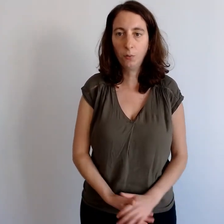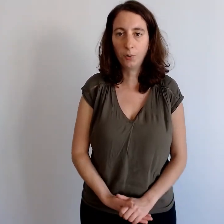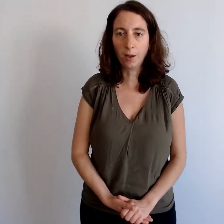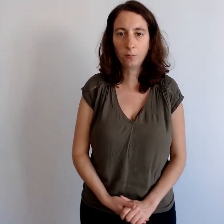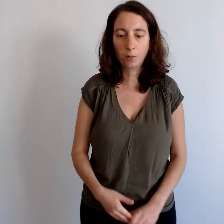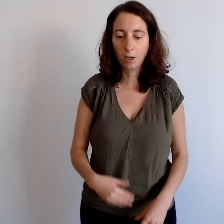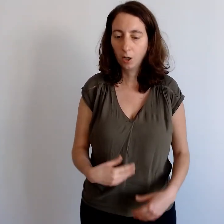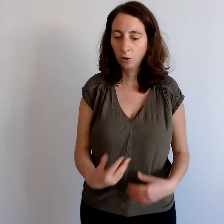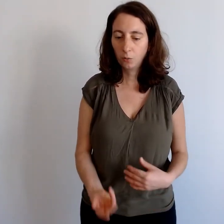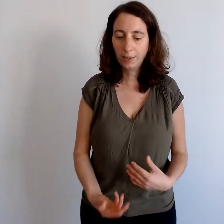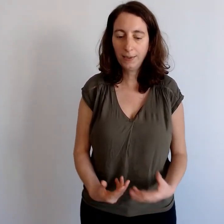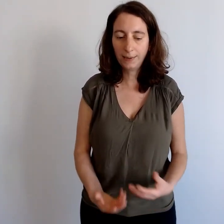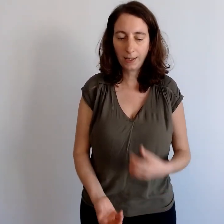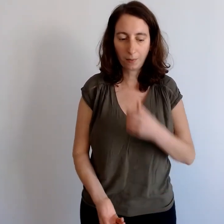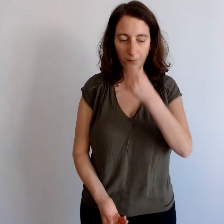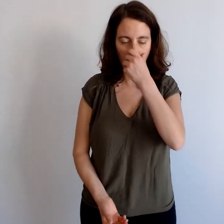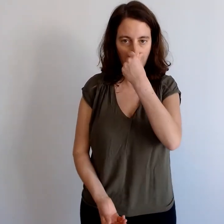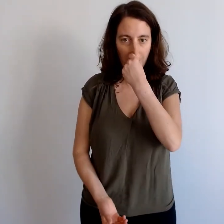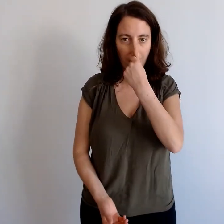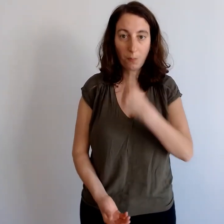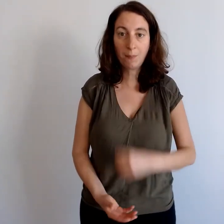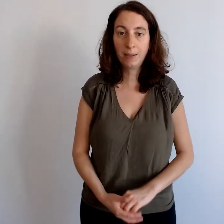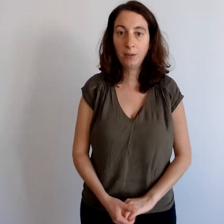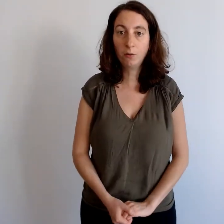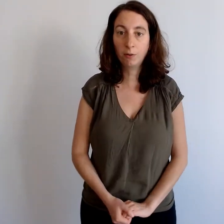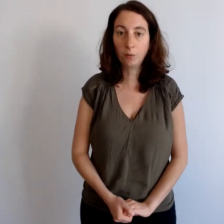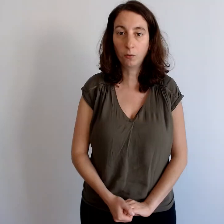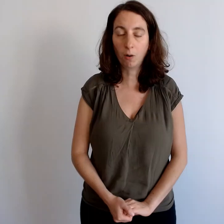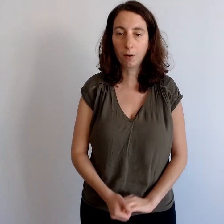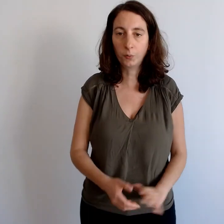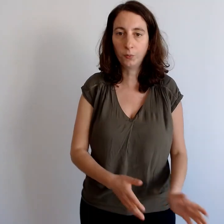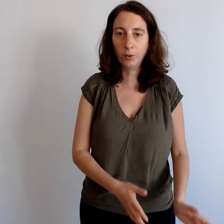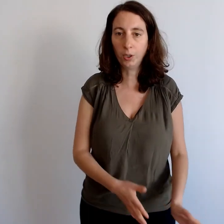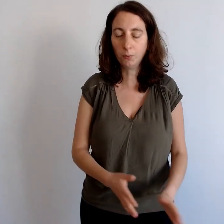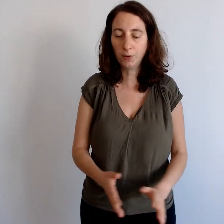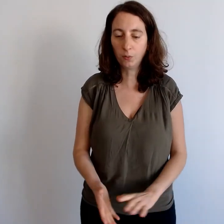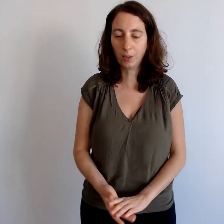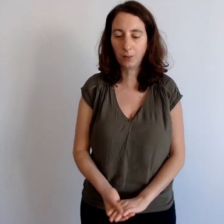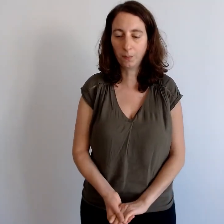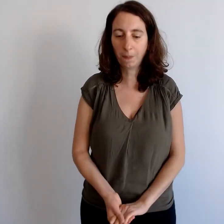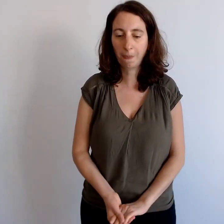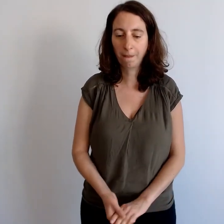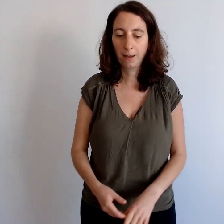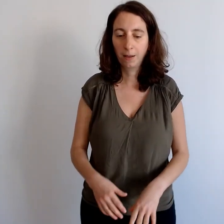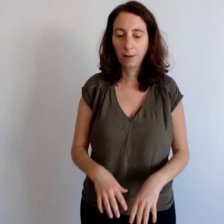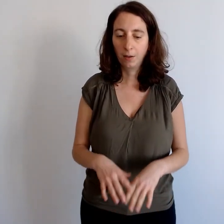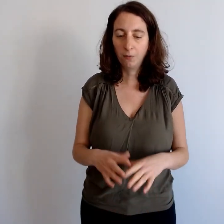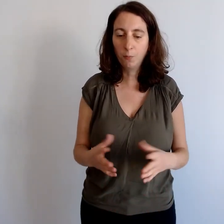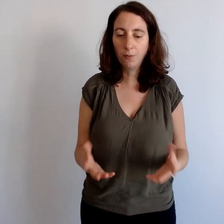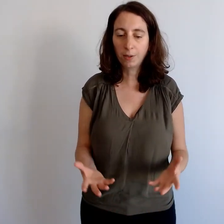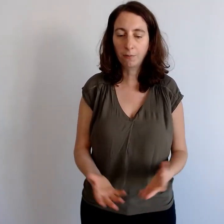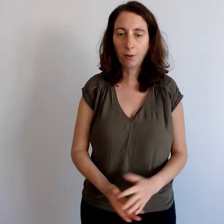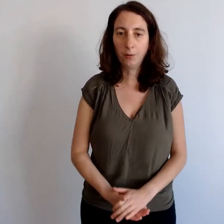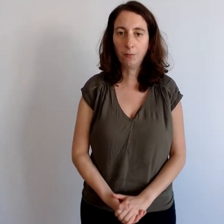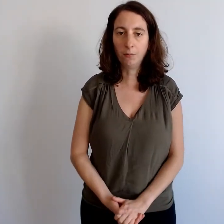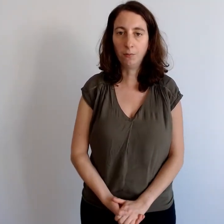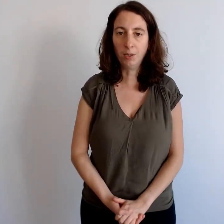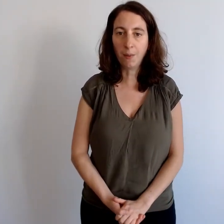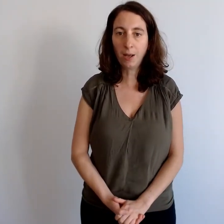heures. Choisissez une problématique de votre choix, un souvenir, une situation. Et vous pouvez en avoir une image